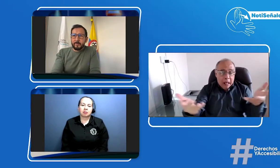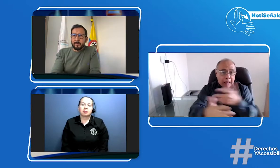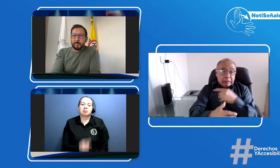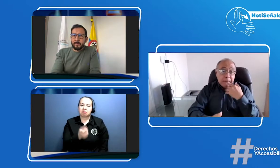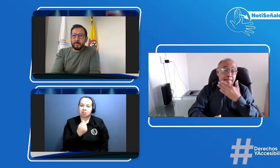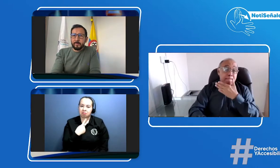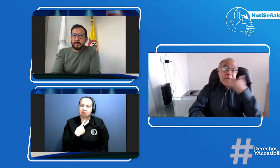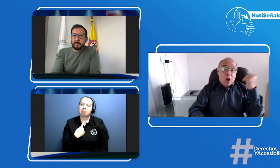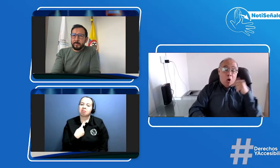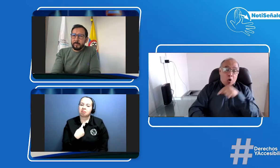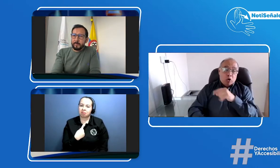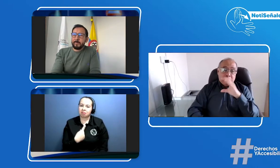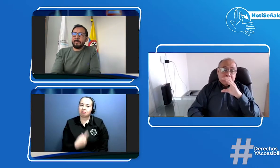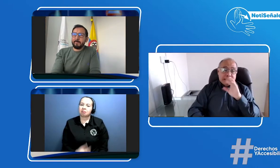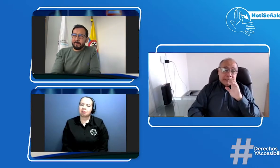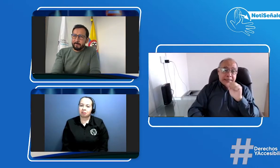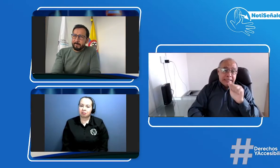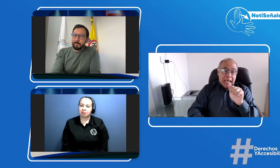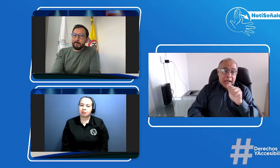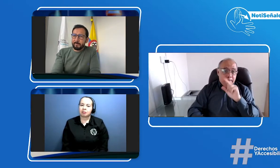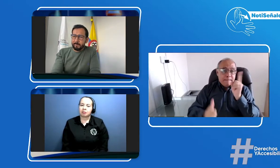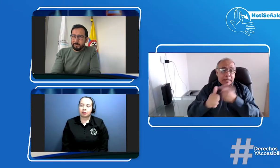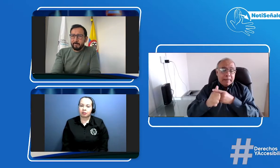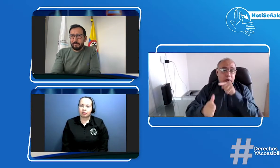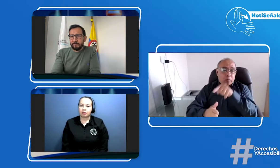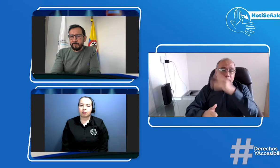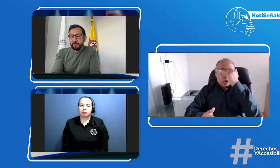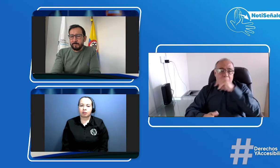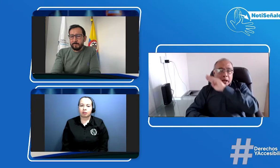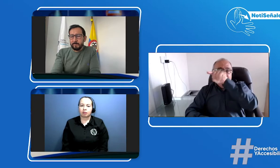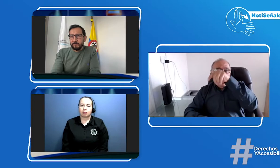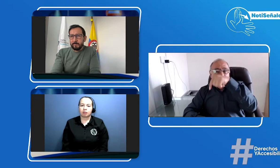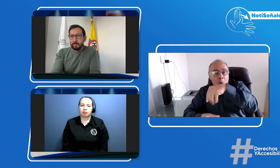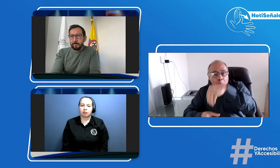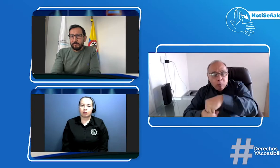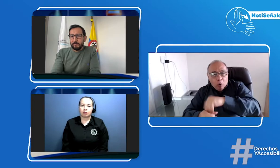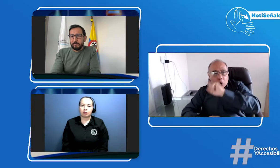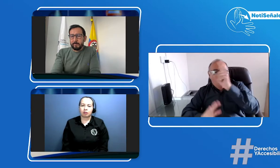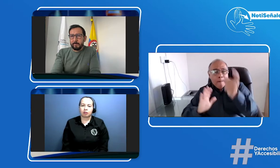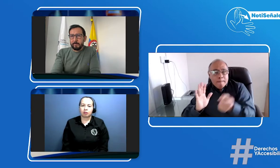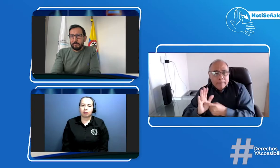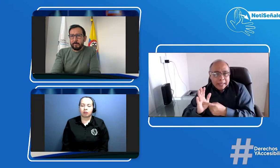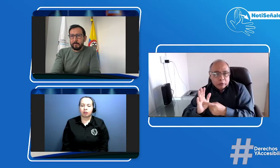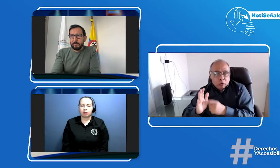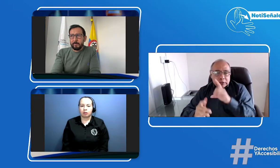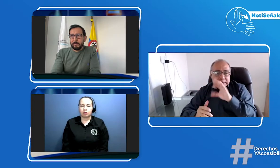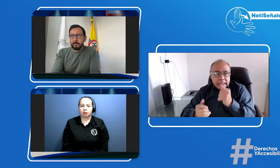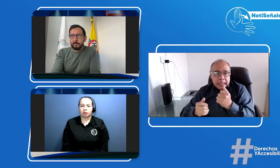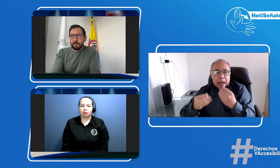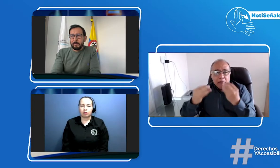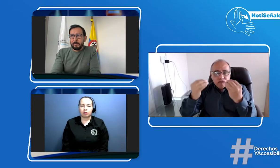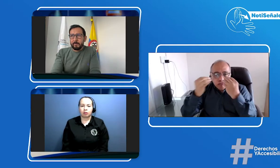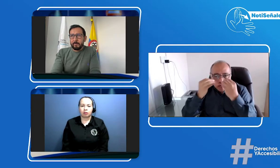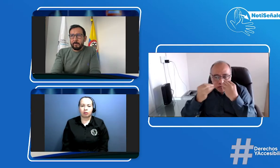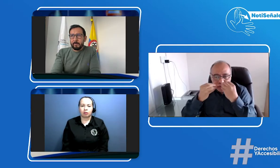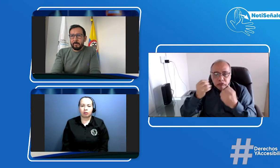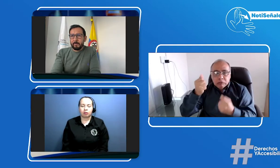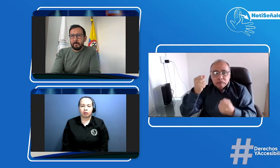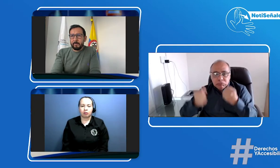preguntado sentimos que hay mucha confusión ahí porque algunos dicen hay que ir primero al OSEA completar primero todos los